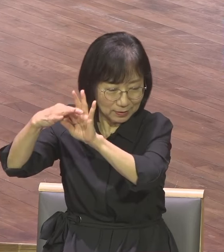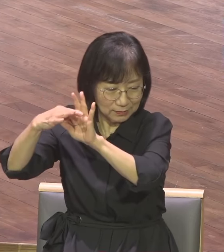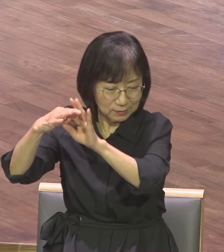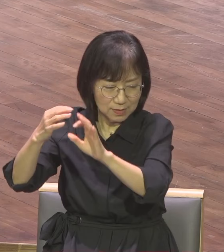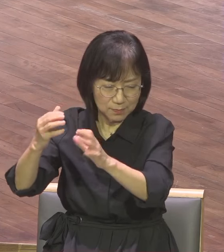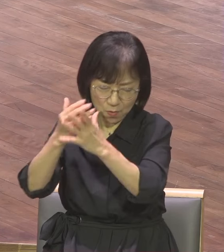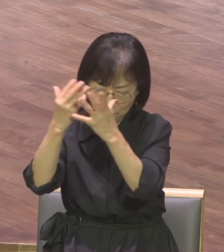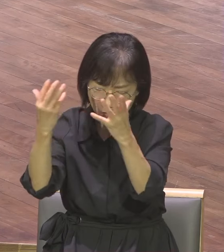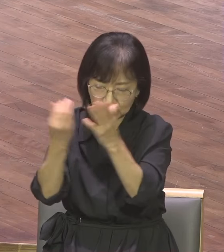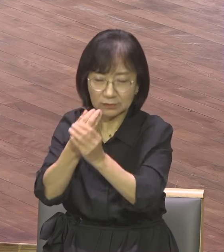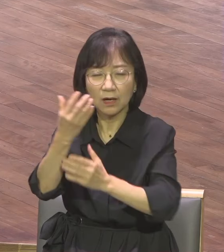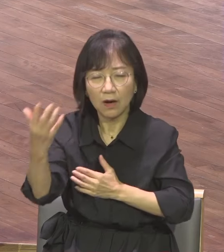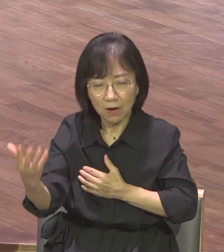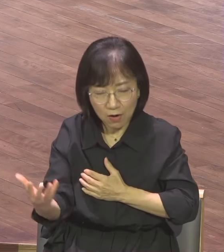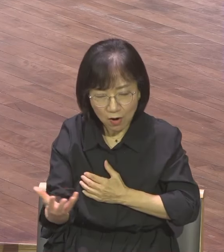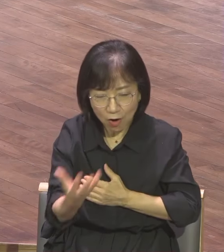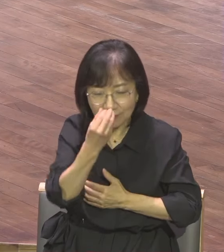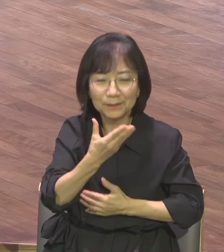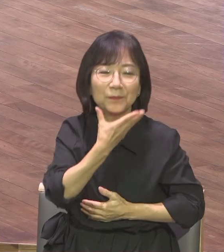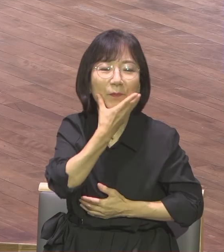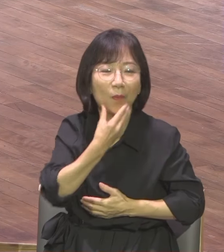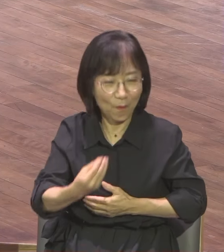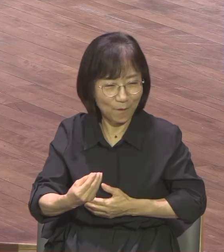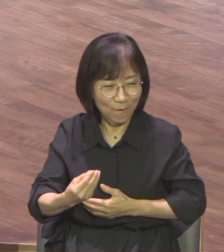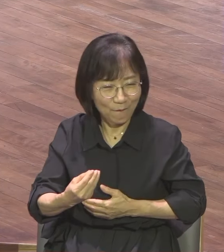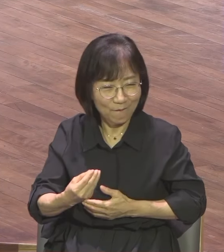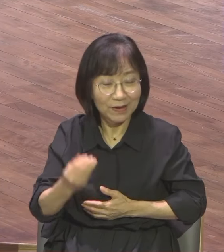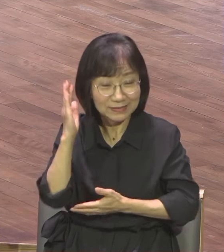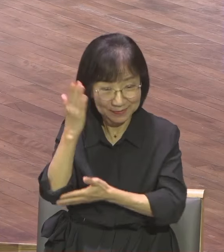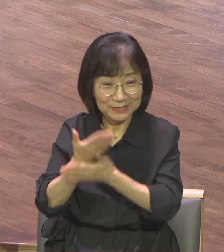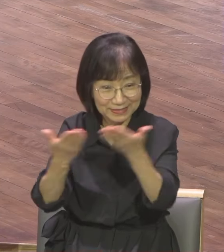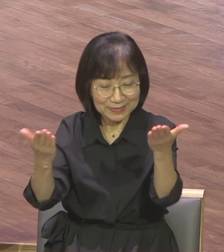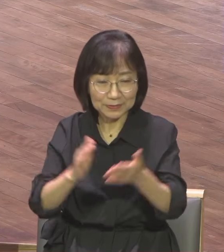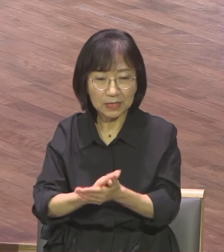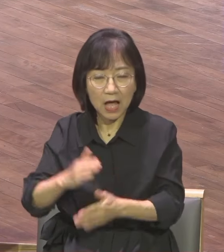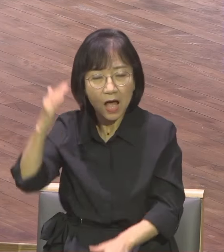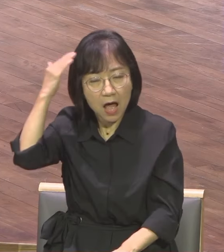한국 사람들이 가장 좋아하는 단어가 복입니다